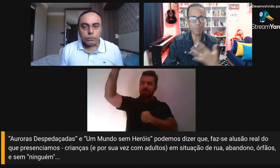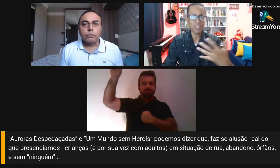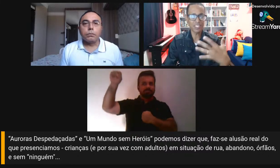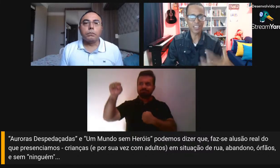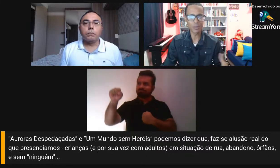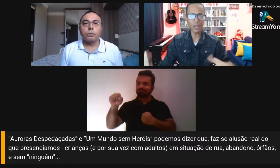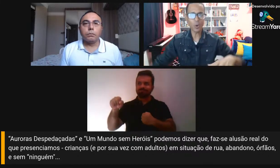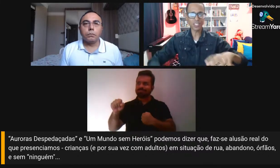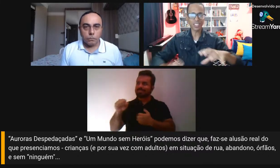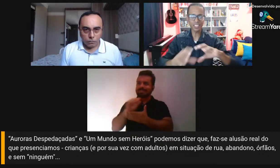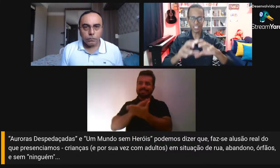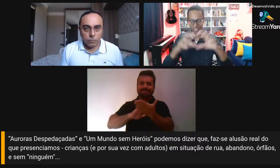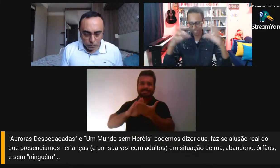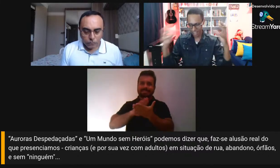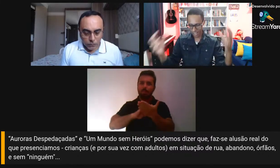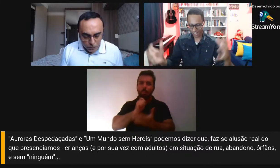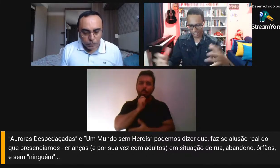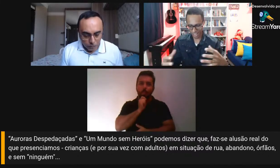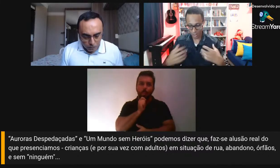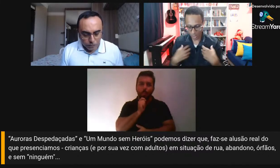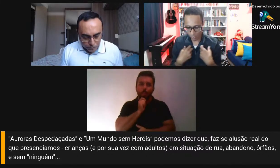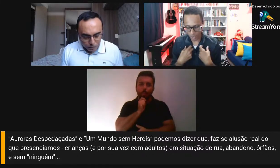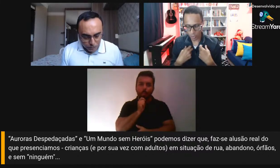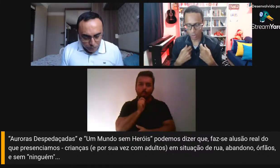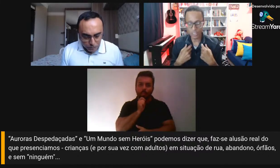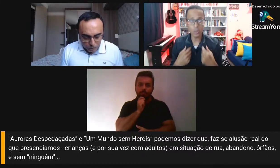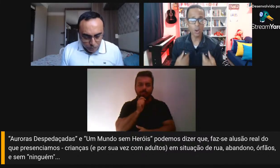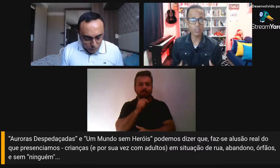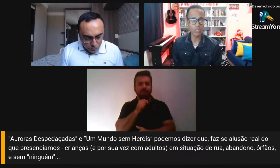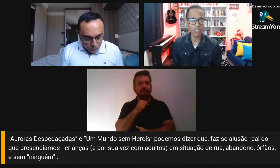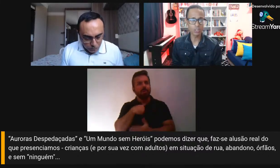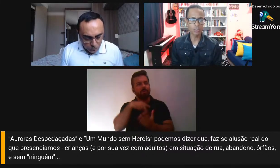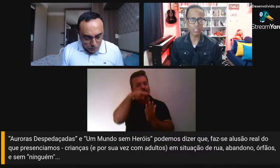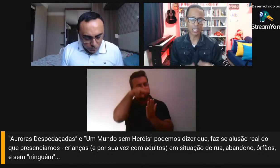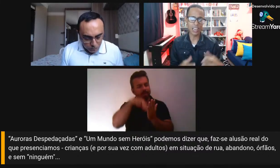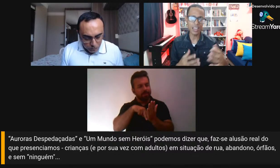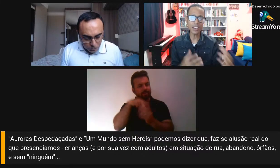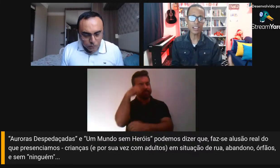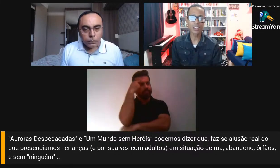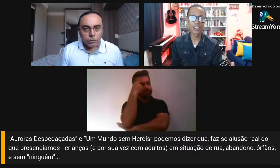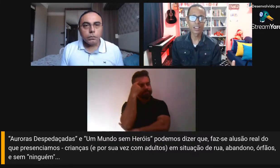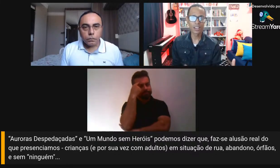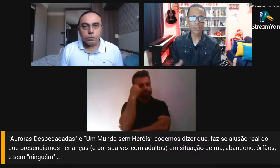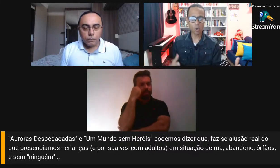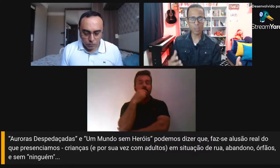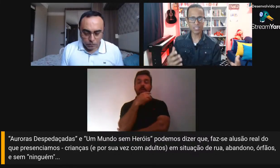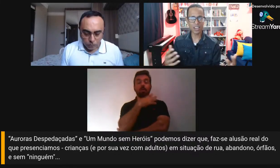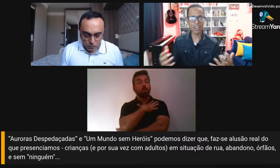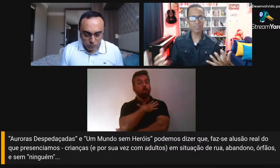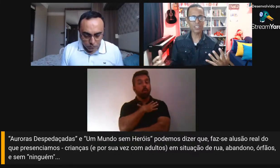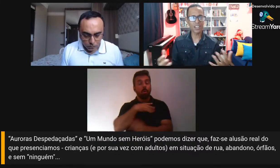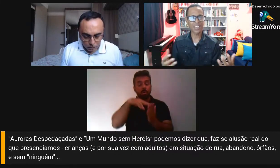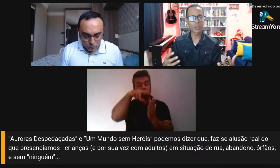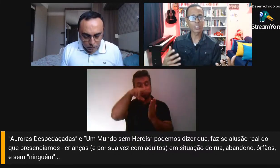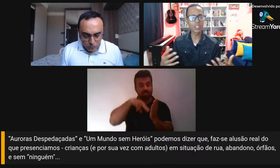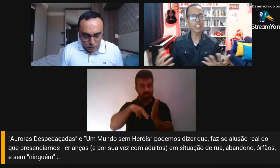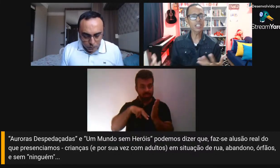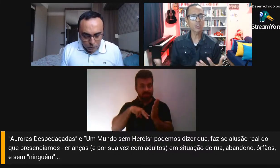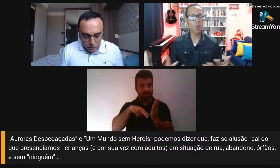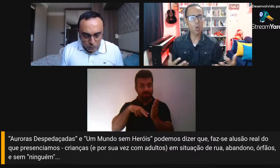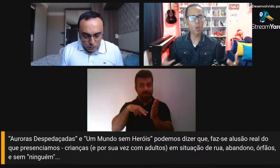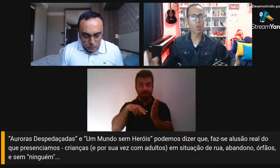vai pensando em muita coisa, eu particularmente gosto disso, de ler e começar a fazer